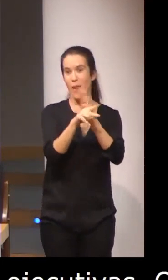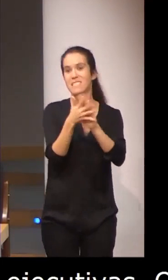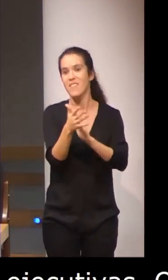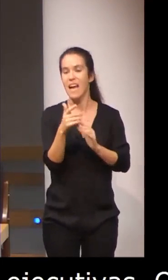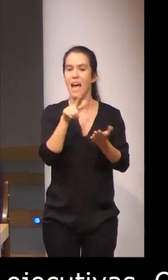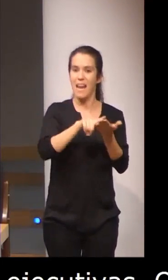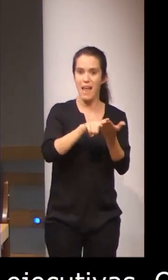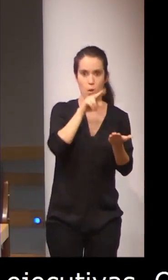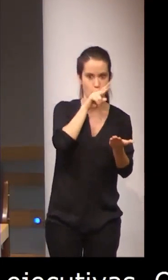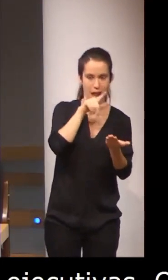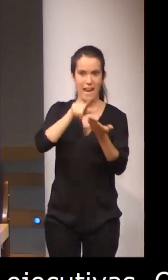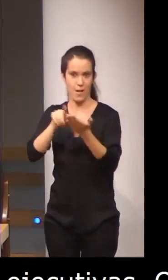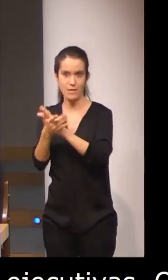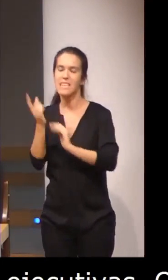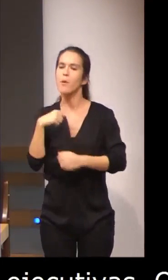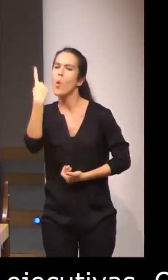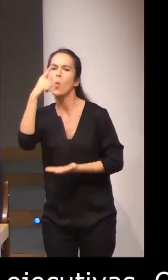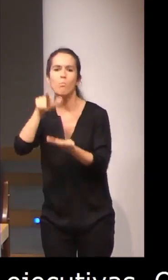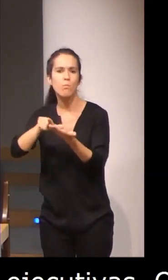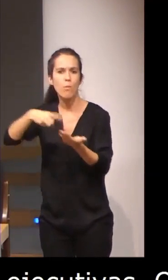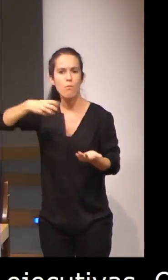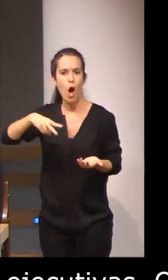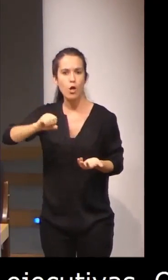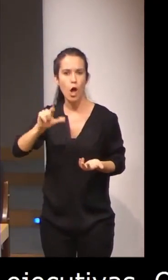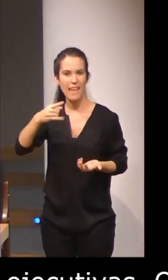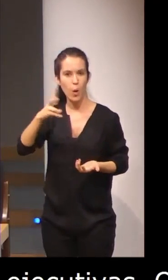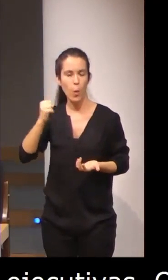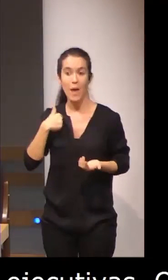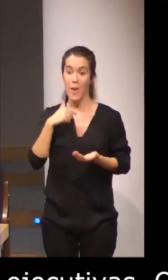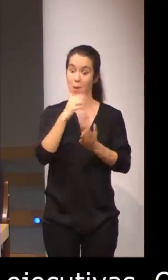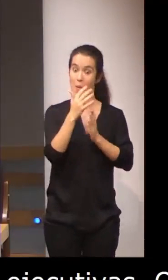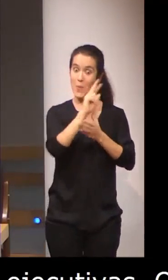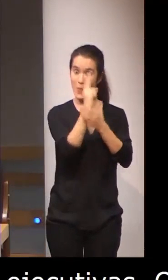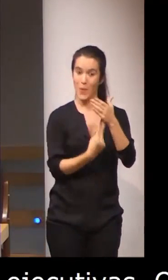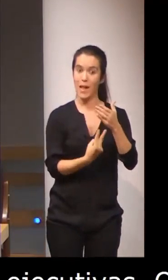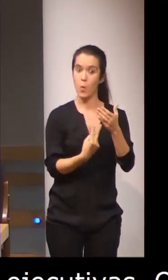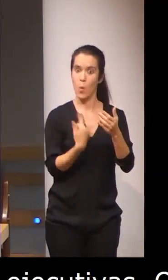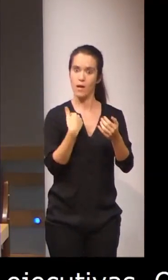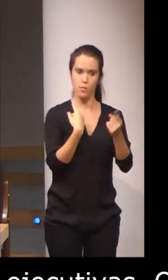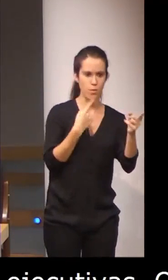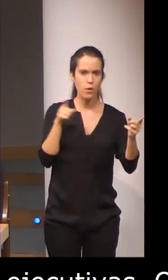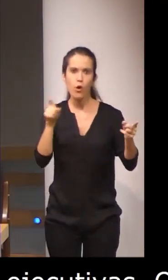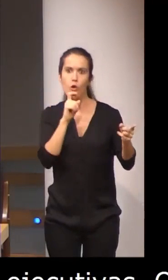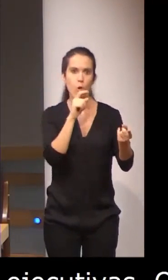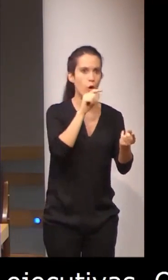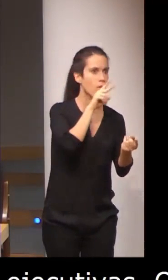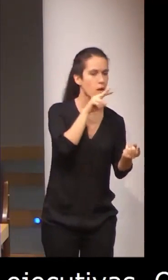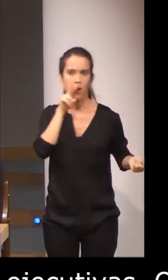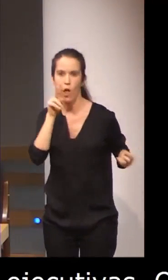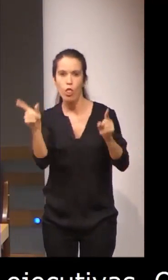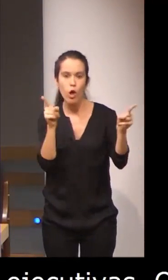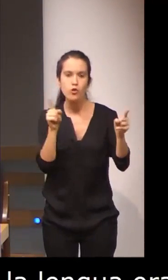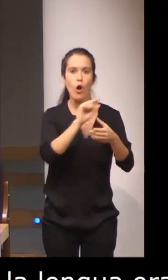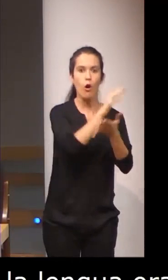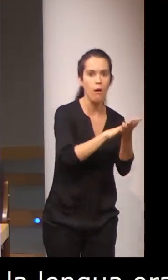signos con monolingües. Se va a comparar bilingües bimodales con bilingües orales. Y se va a ver cómo